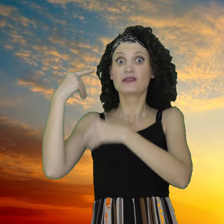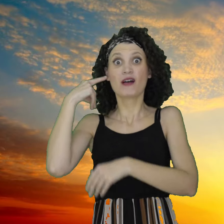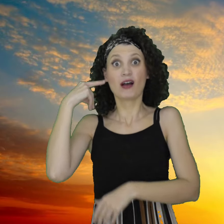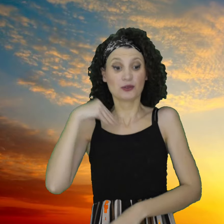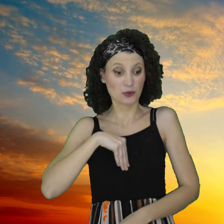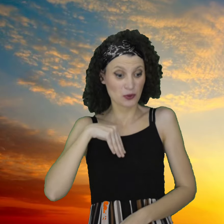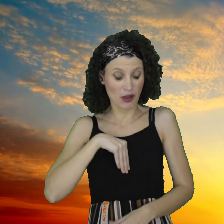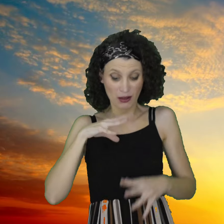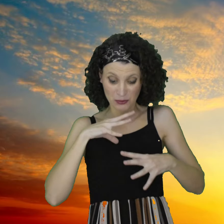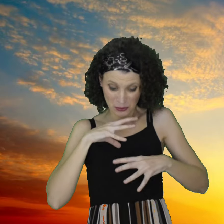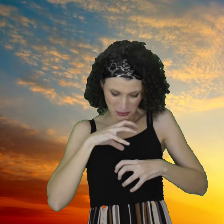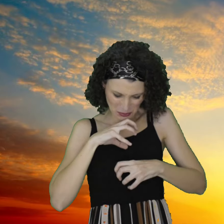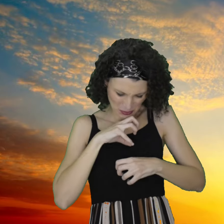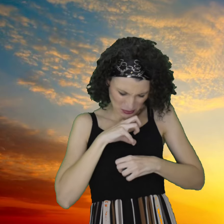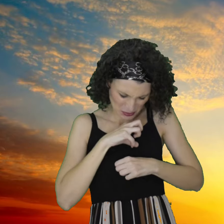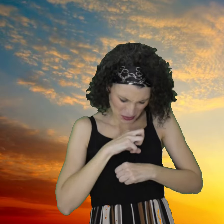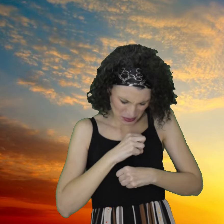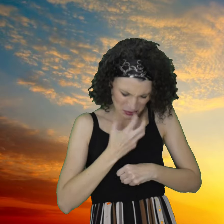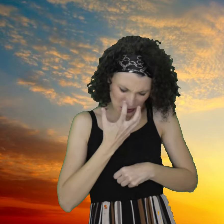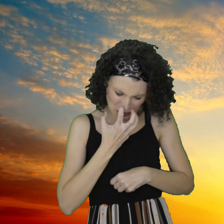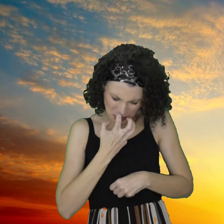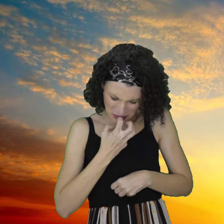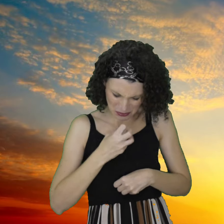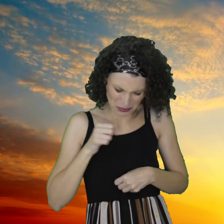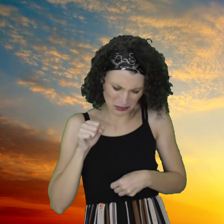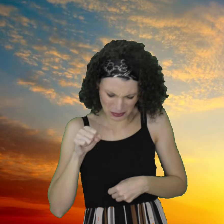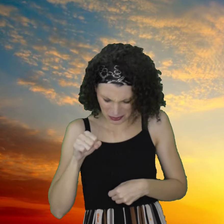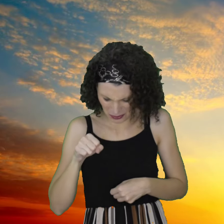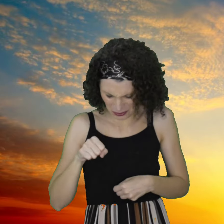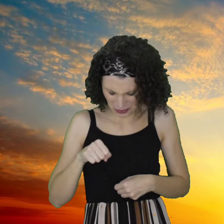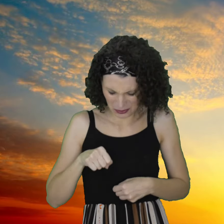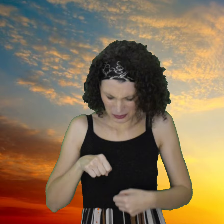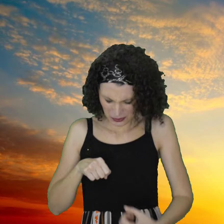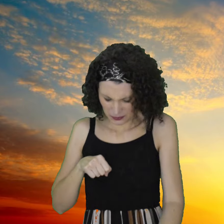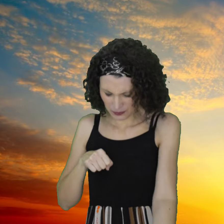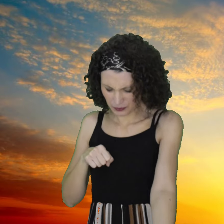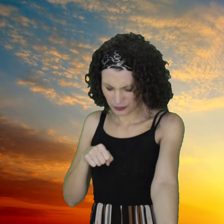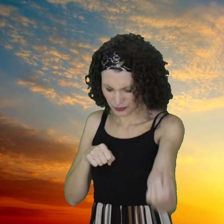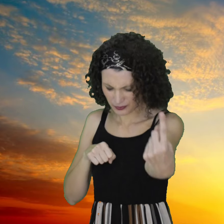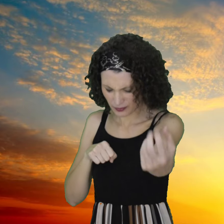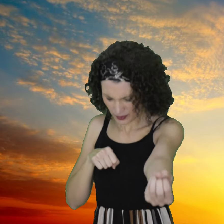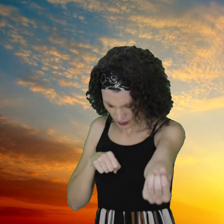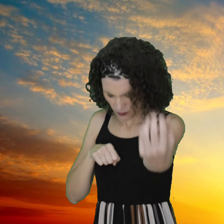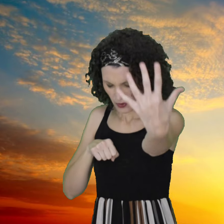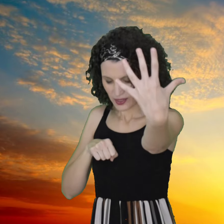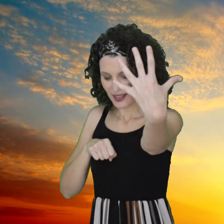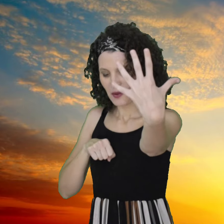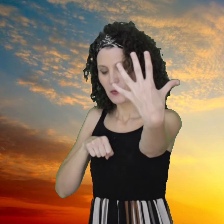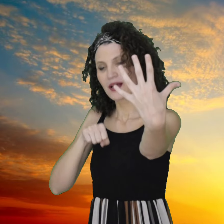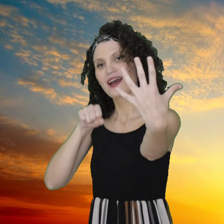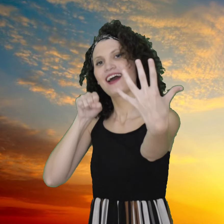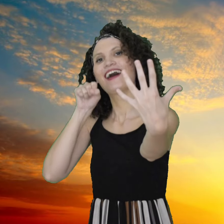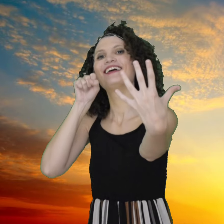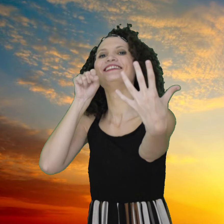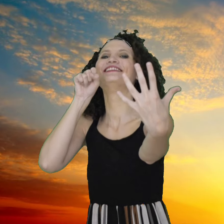di te non c'era niente di buono È come se tu fossi l'unica